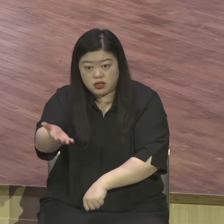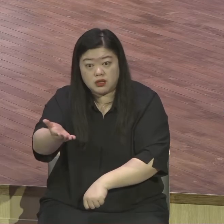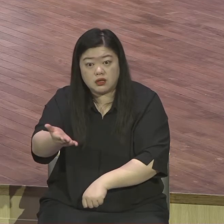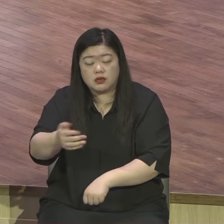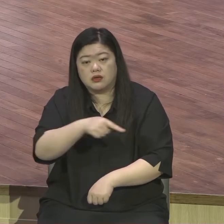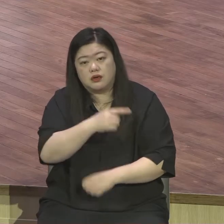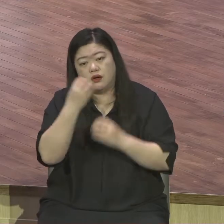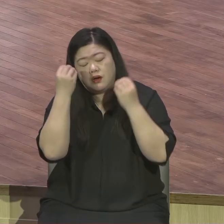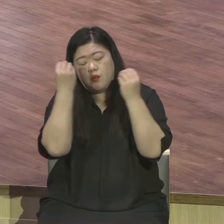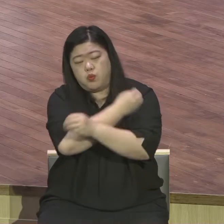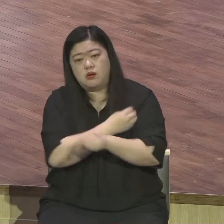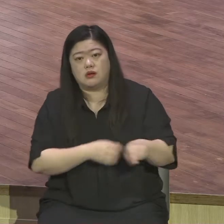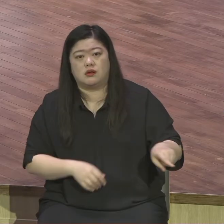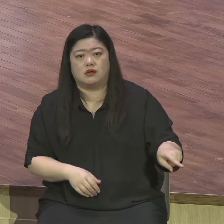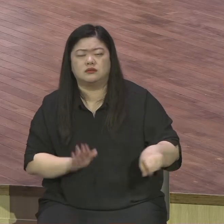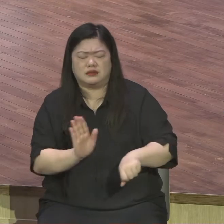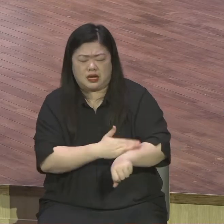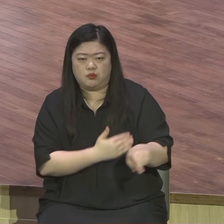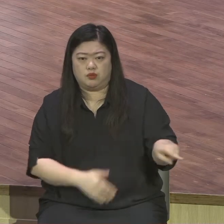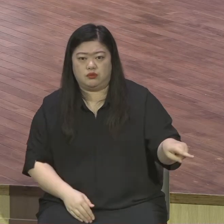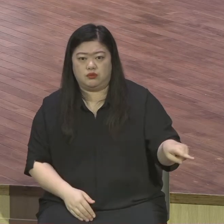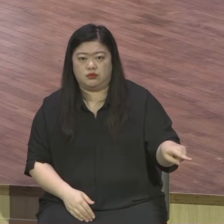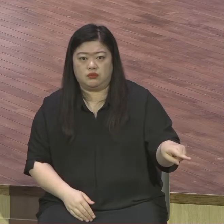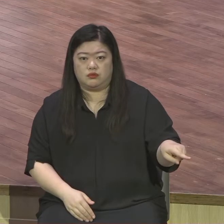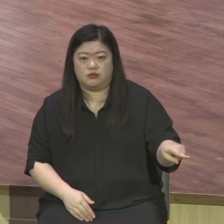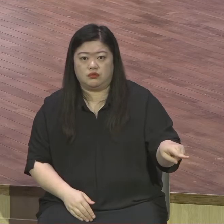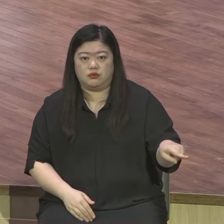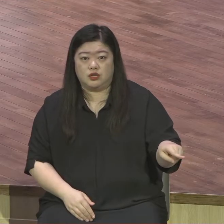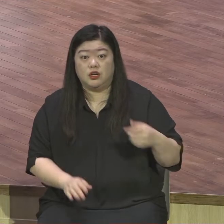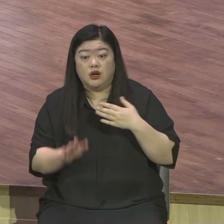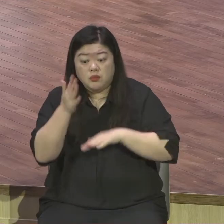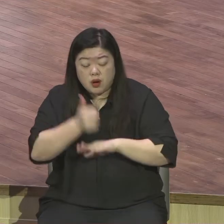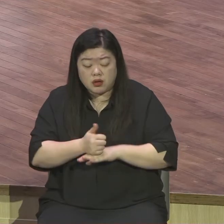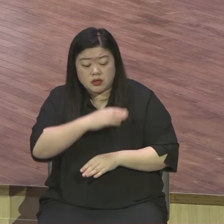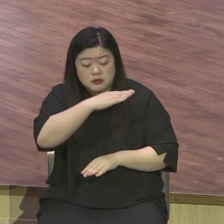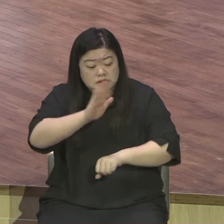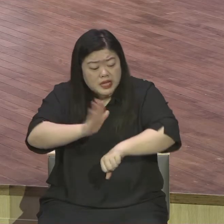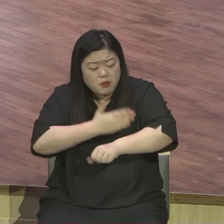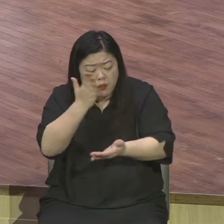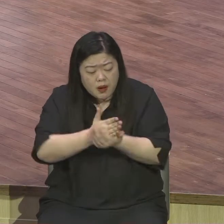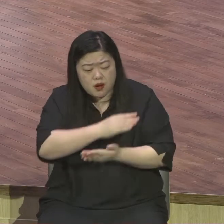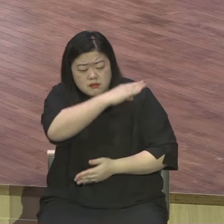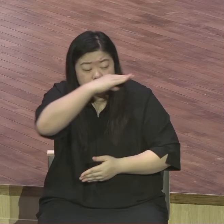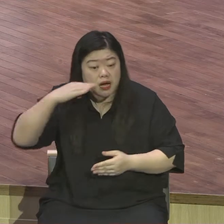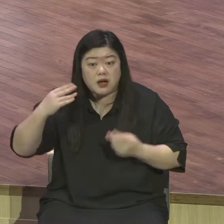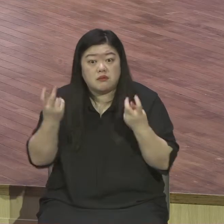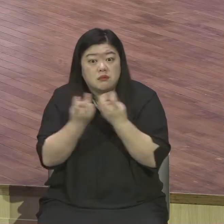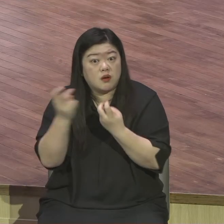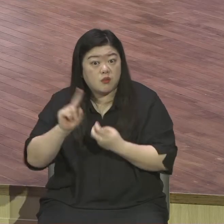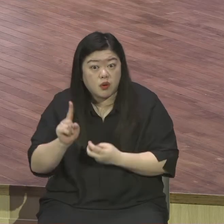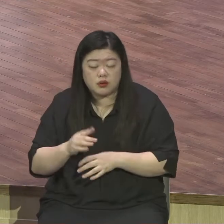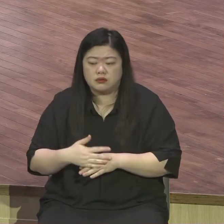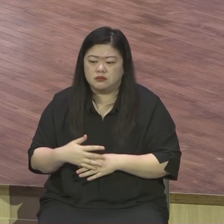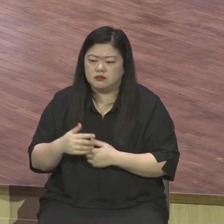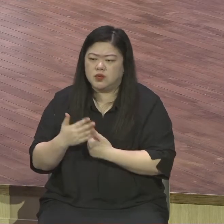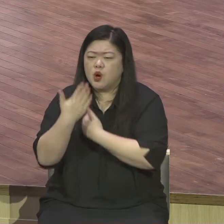빚진자 의식을 가지고 있어야 돼요 그것도 마치 오후 5시에 와가지고 구원받은 이런